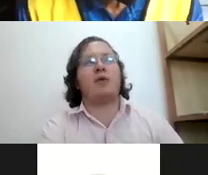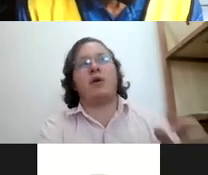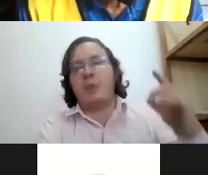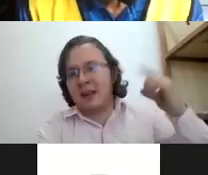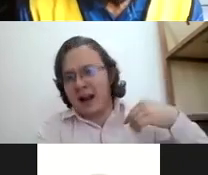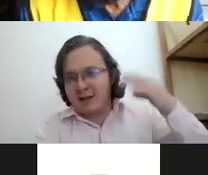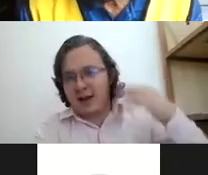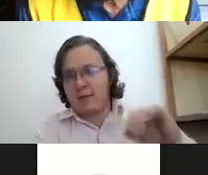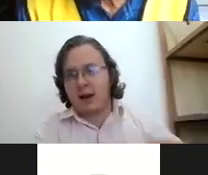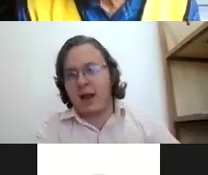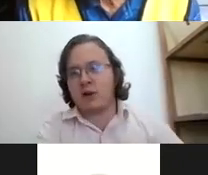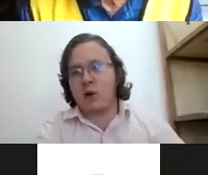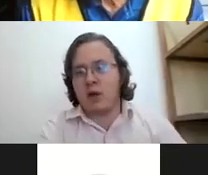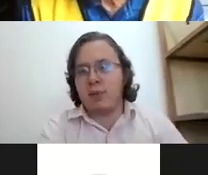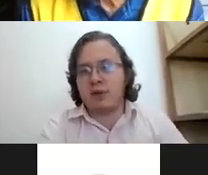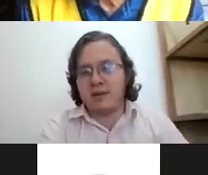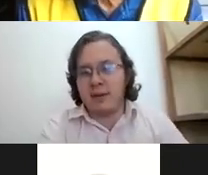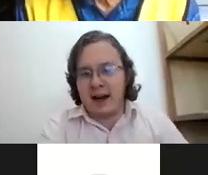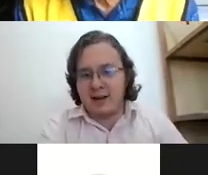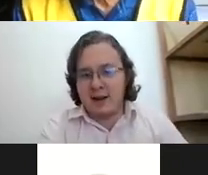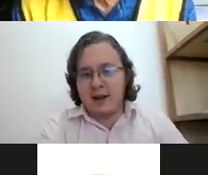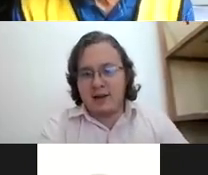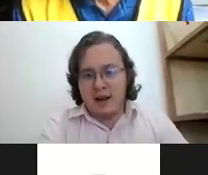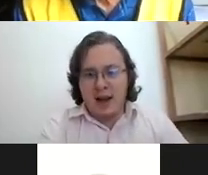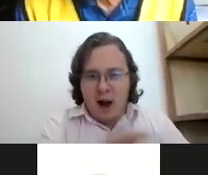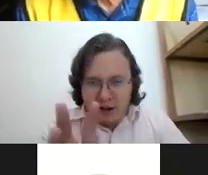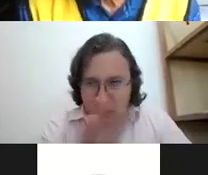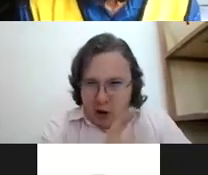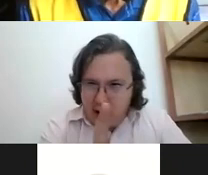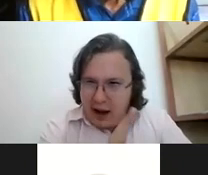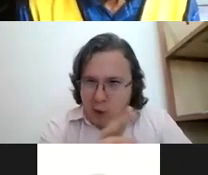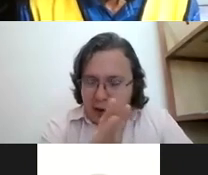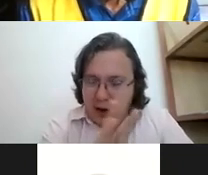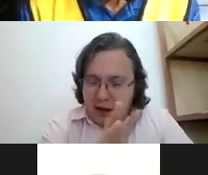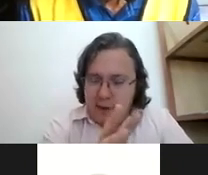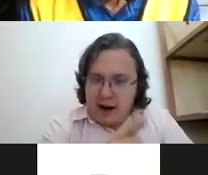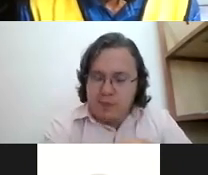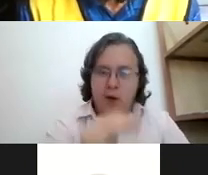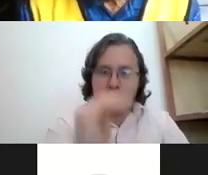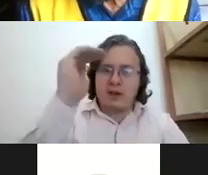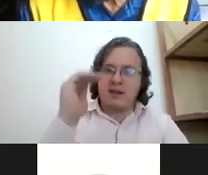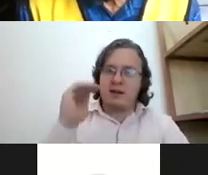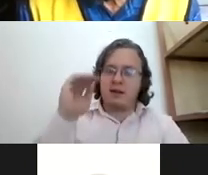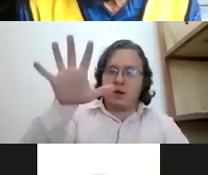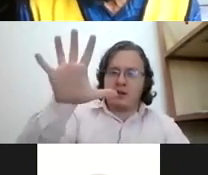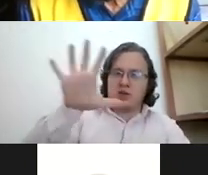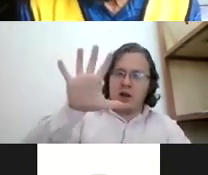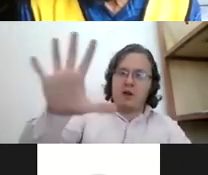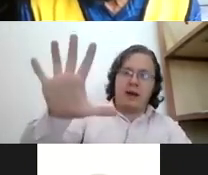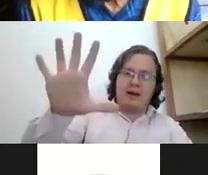audiometría se llama y ellos lo miden por decibeles ¿sí? ahorita no tengo aquí el cuadro de decibeles pero ellos te dicen son cinco niveles